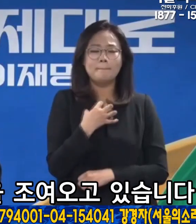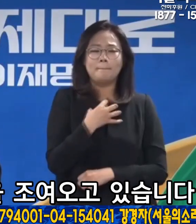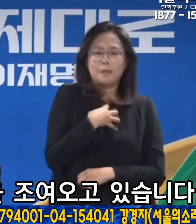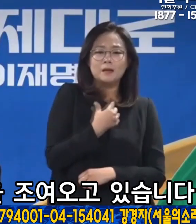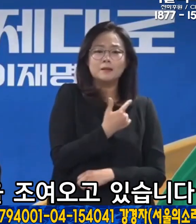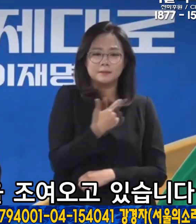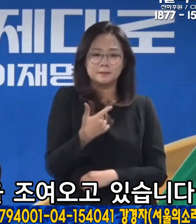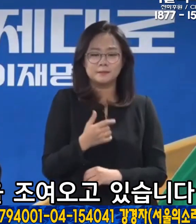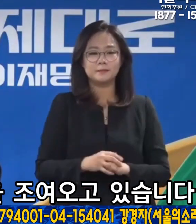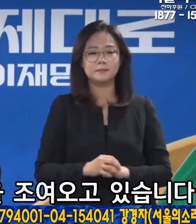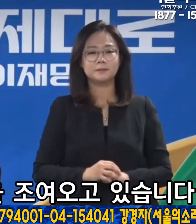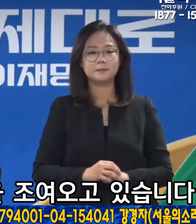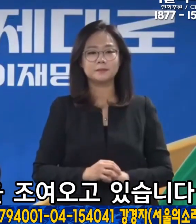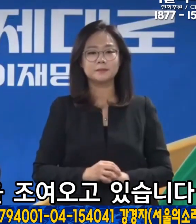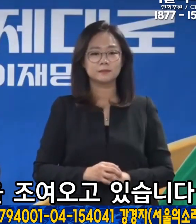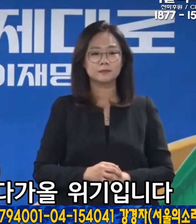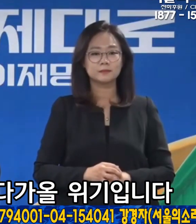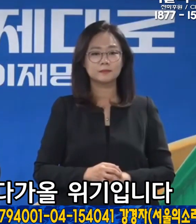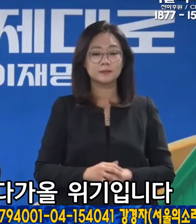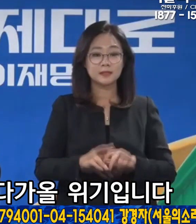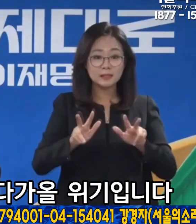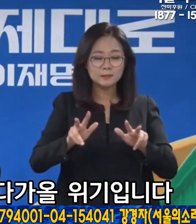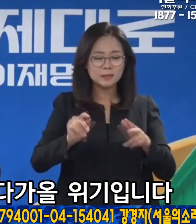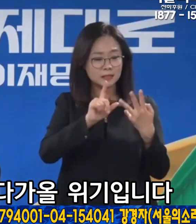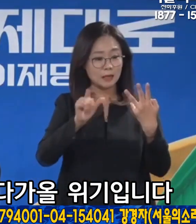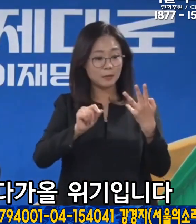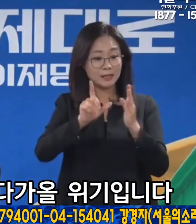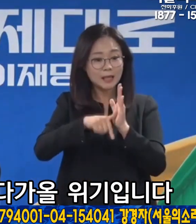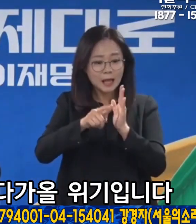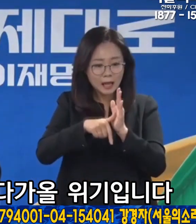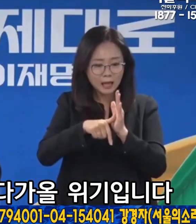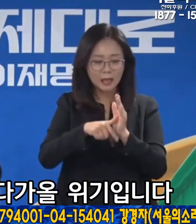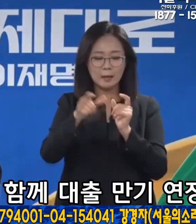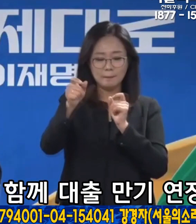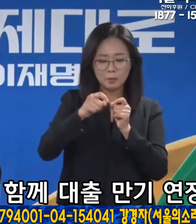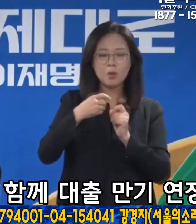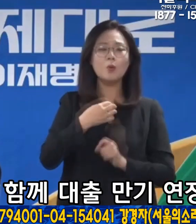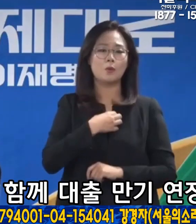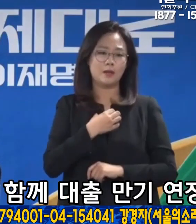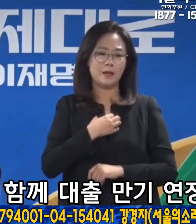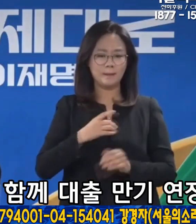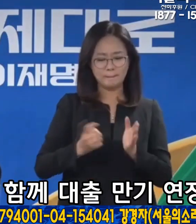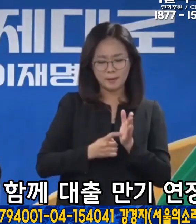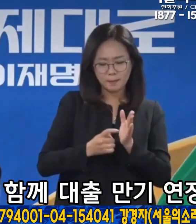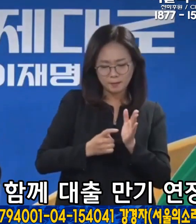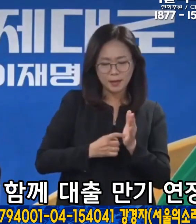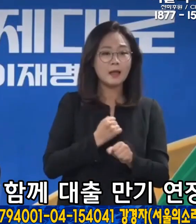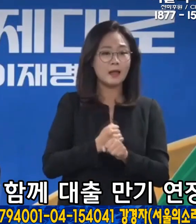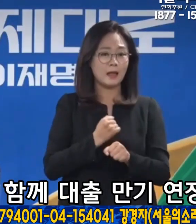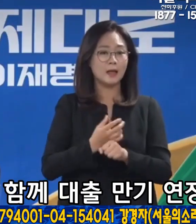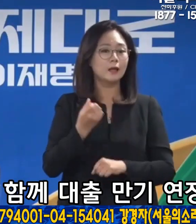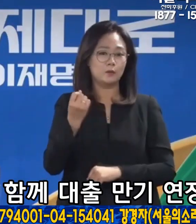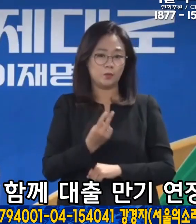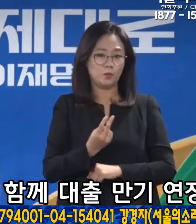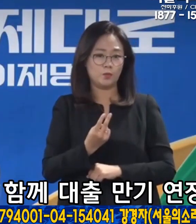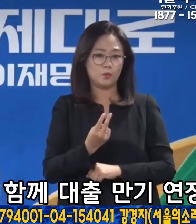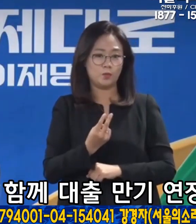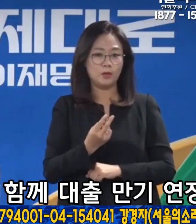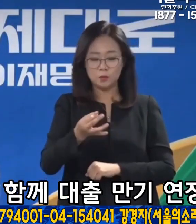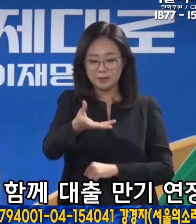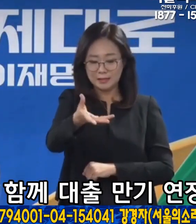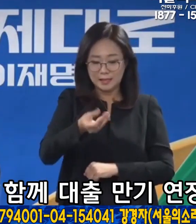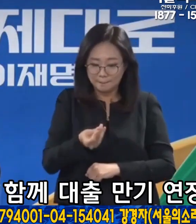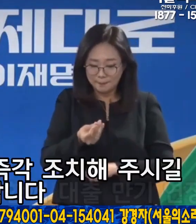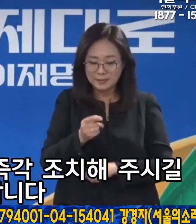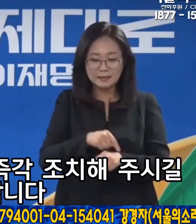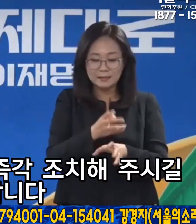민생을 조여오고 있습니다. 당장 다음 달에 다가올 위기입니다. 신속한 추경집행과 함께 대출